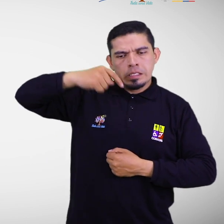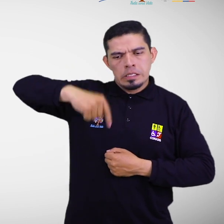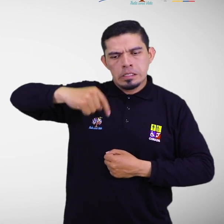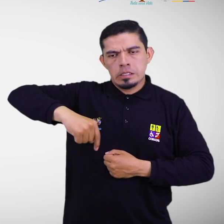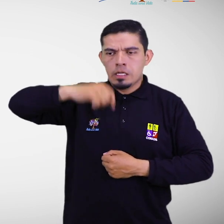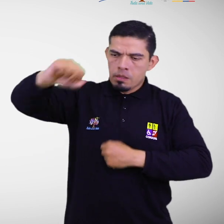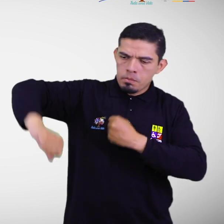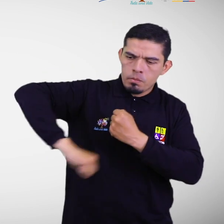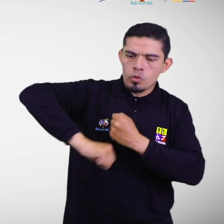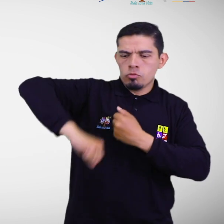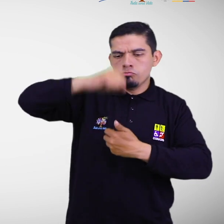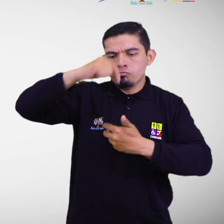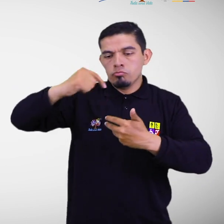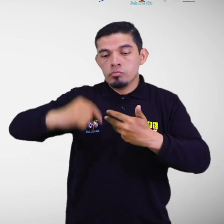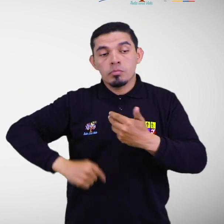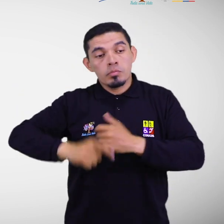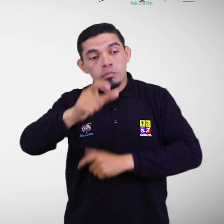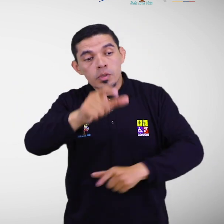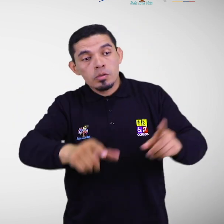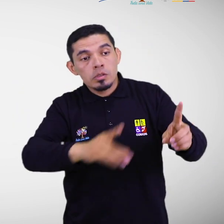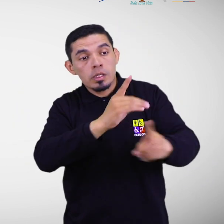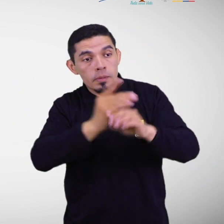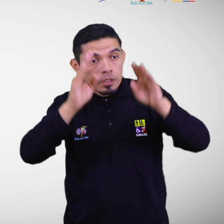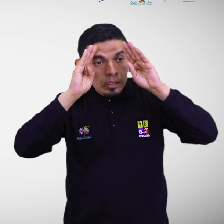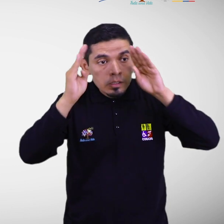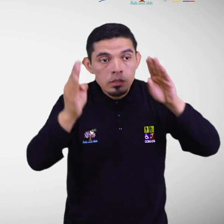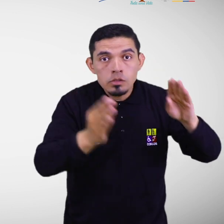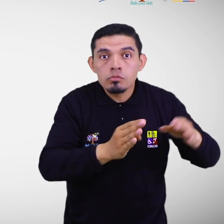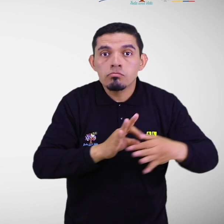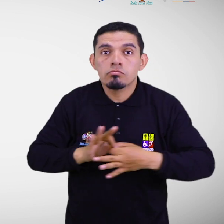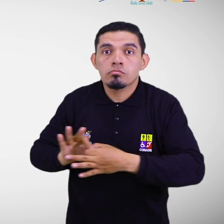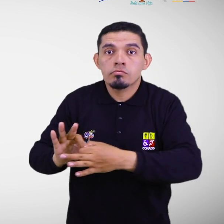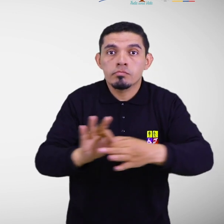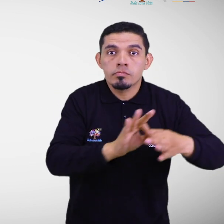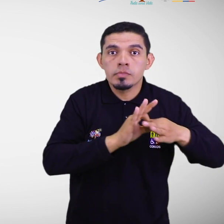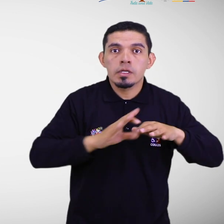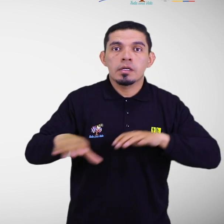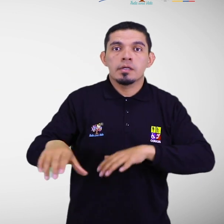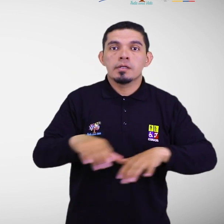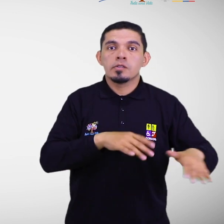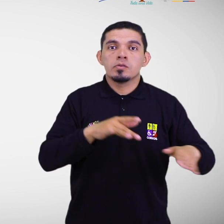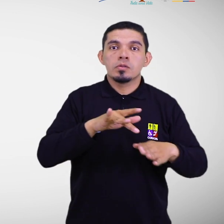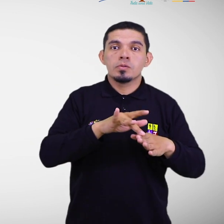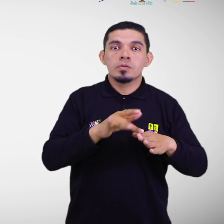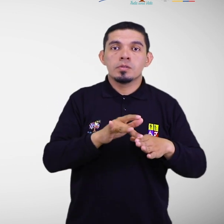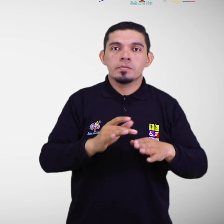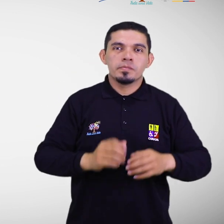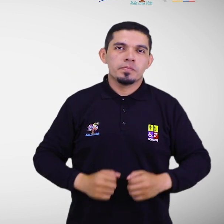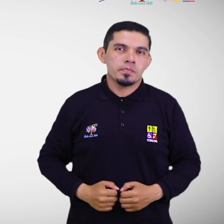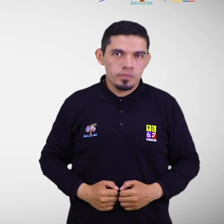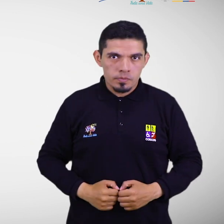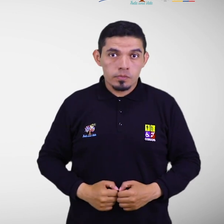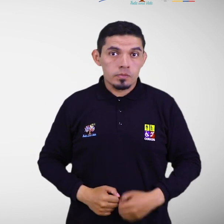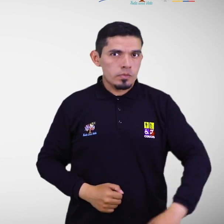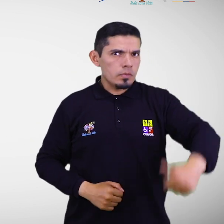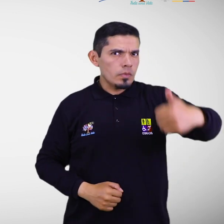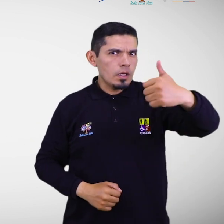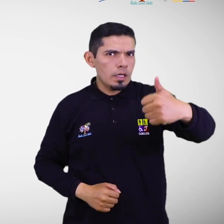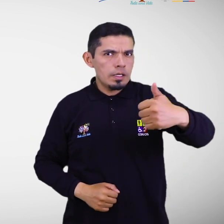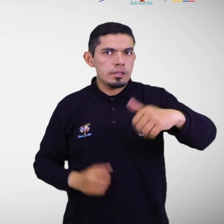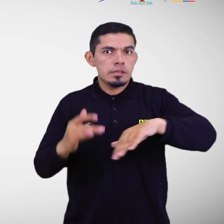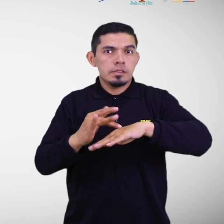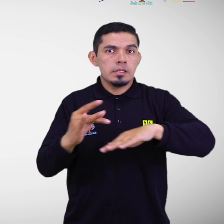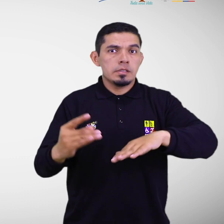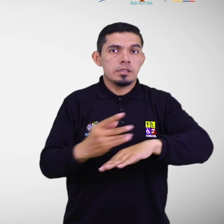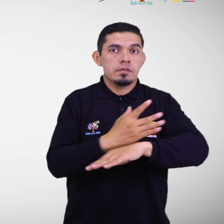de apoyo específicas de las personas con discapacidad en la gestión inclusiva del riesgo. a. Sensibilización de la